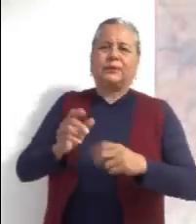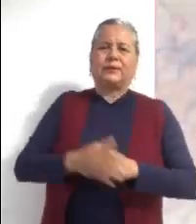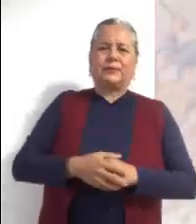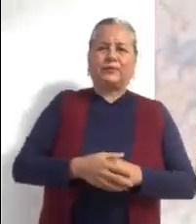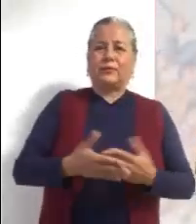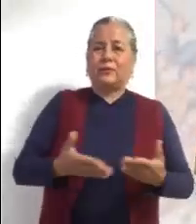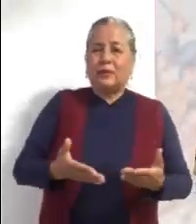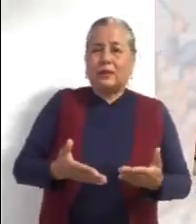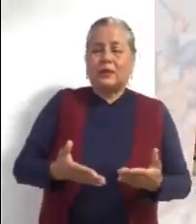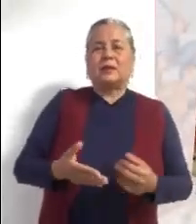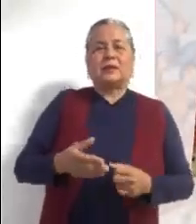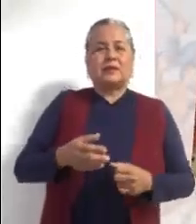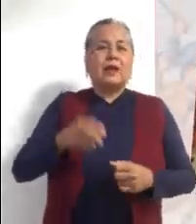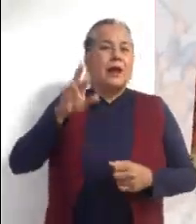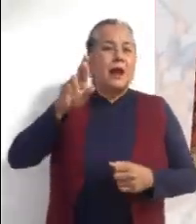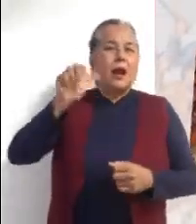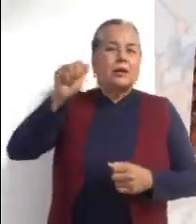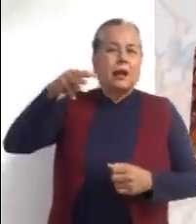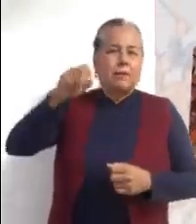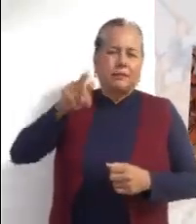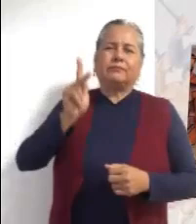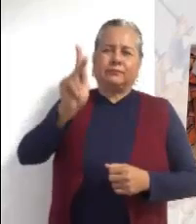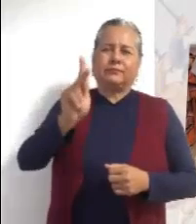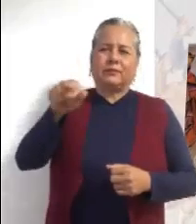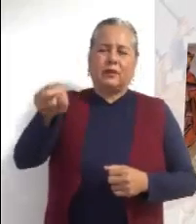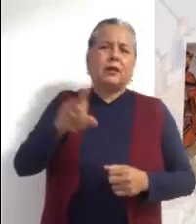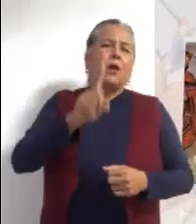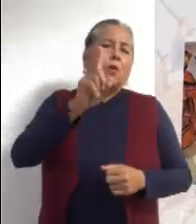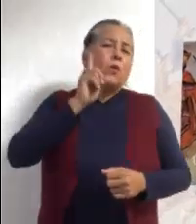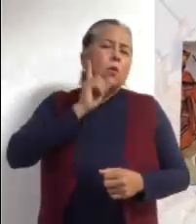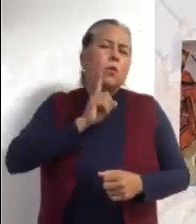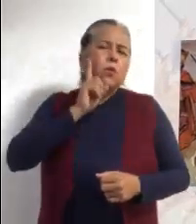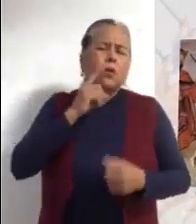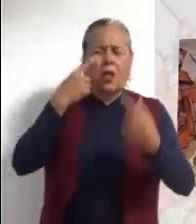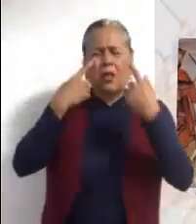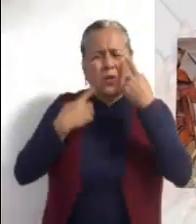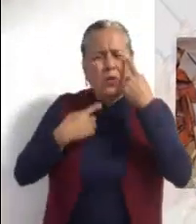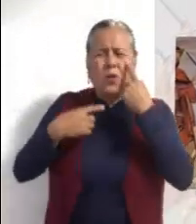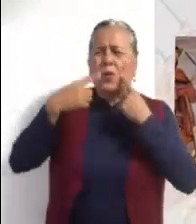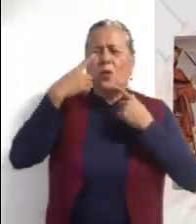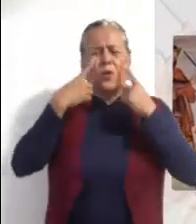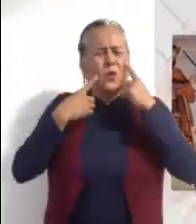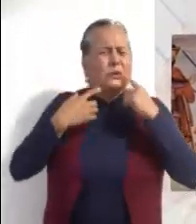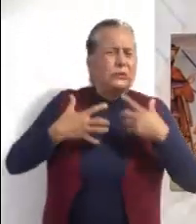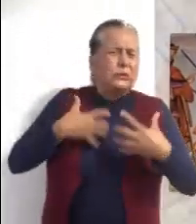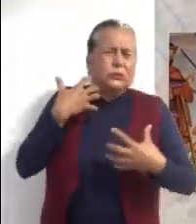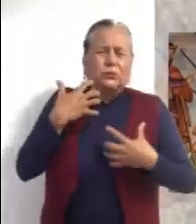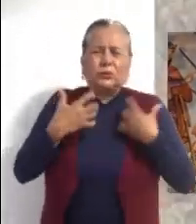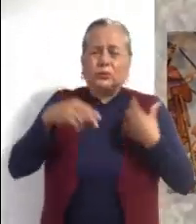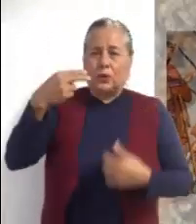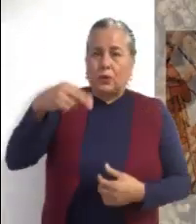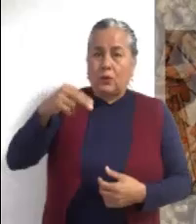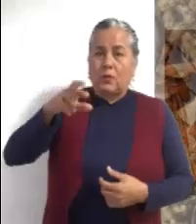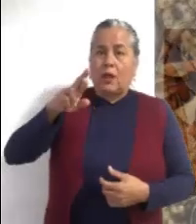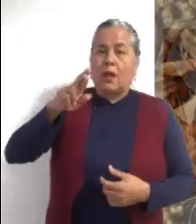Jeremías En Ramá se ha escuchado un grito, se oyen llantos y lamentos Es Raquel que llora